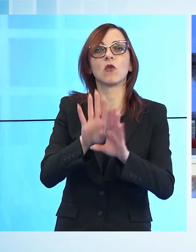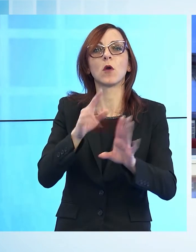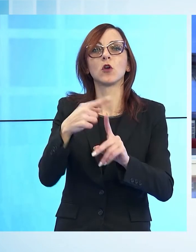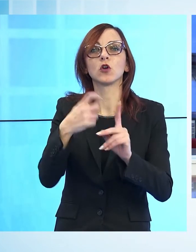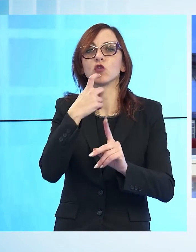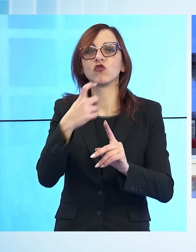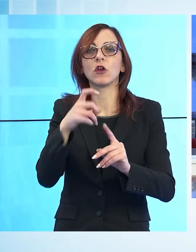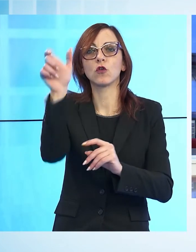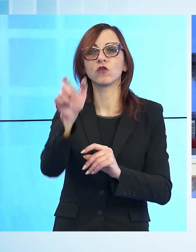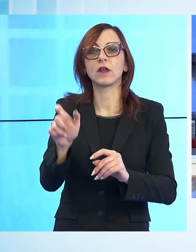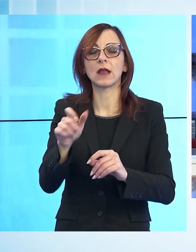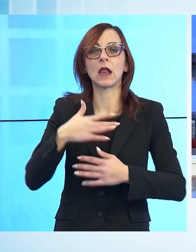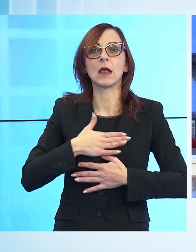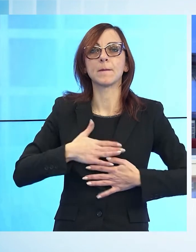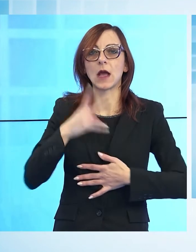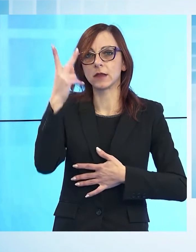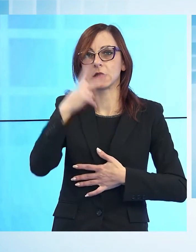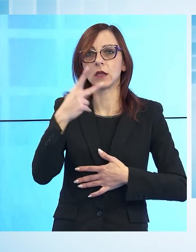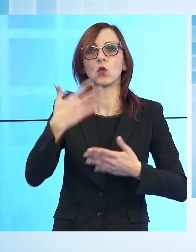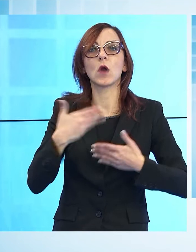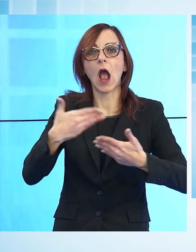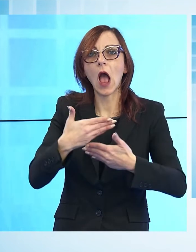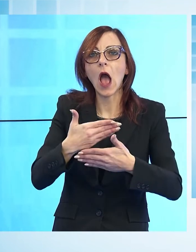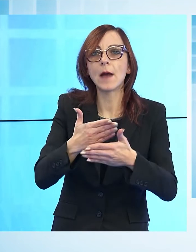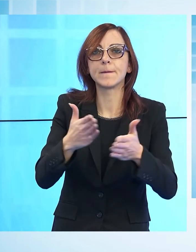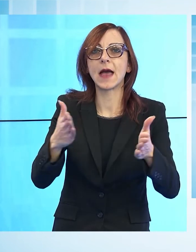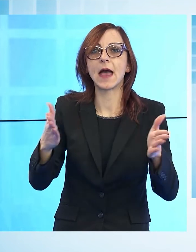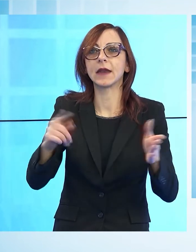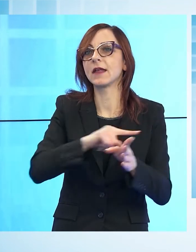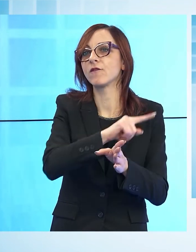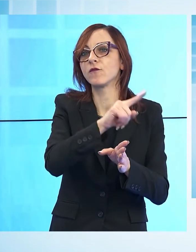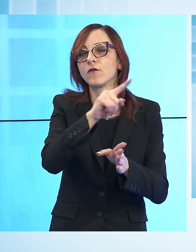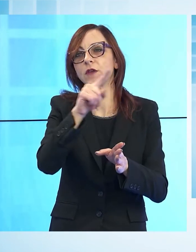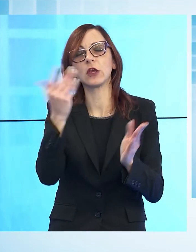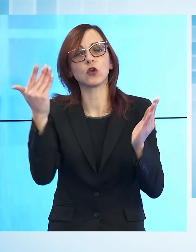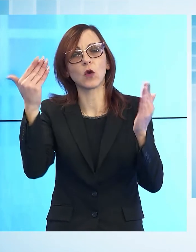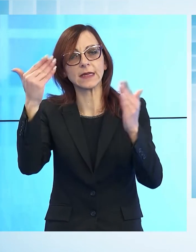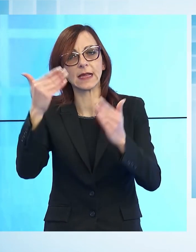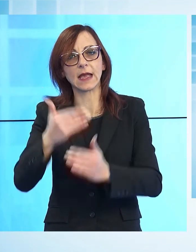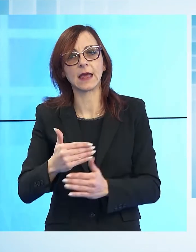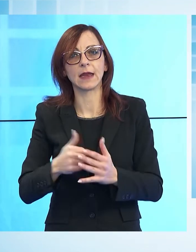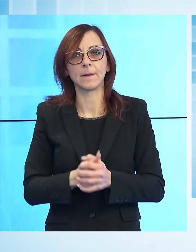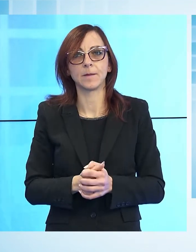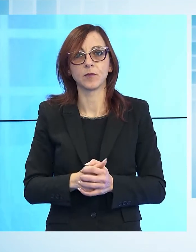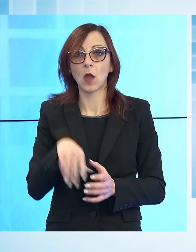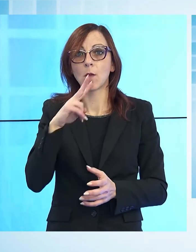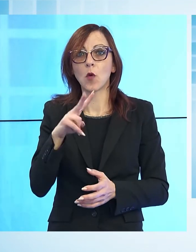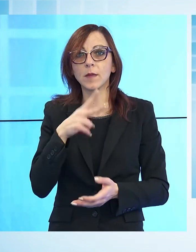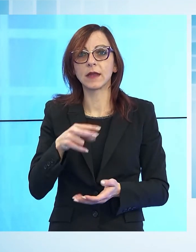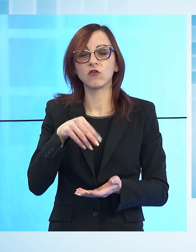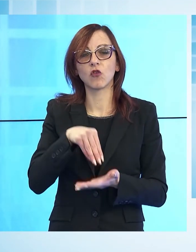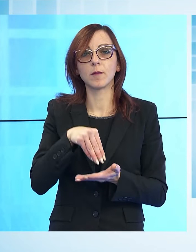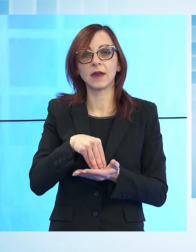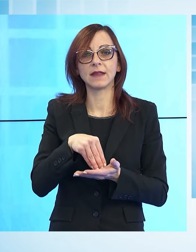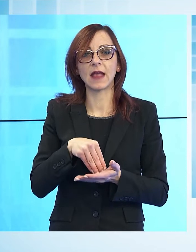italiana di Bagni di Lucca saranno aperte fino alla sera, dal pomeriggio sarà presente uno stand di